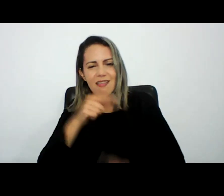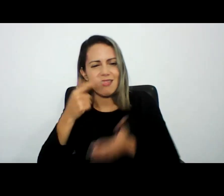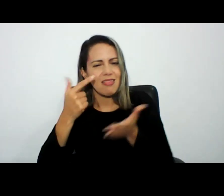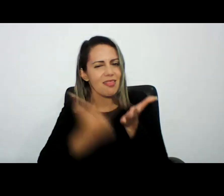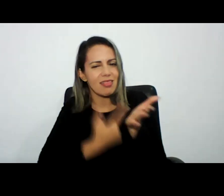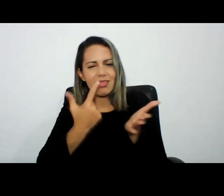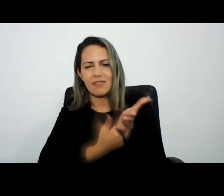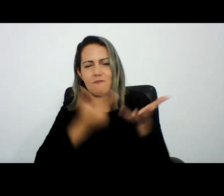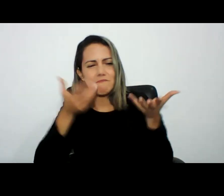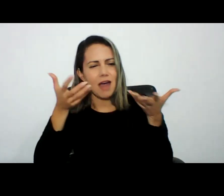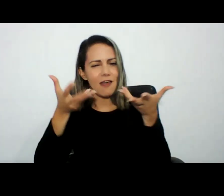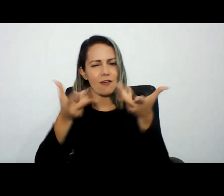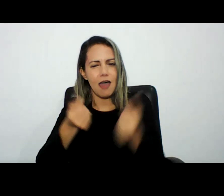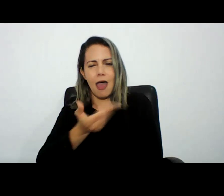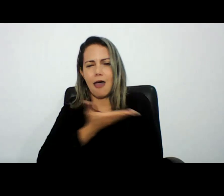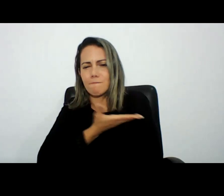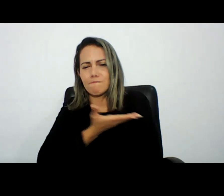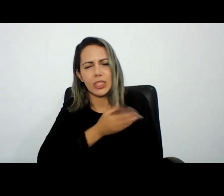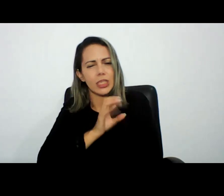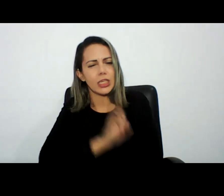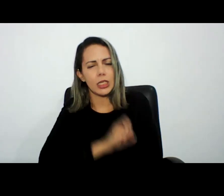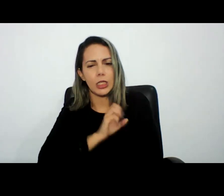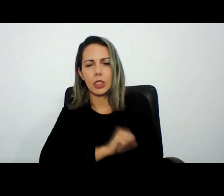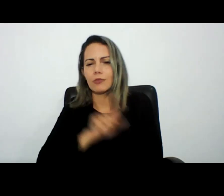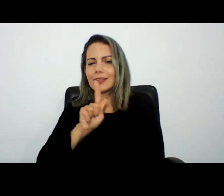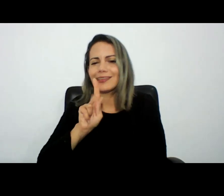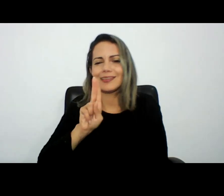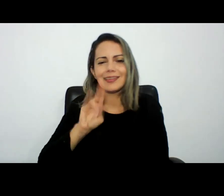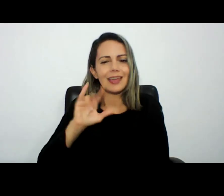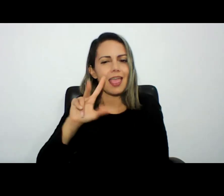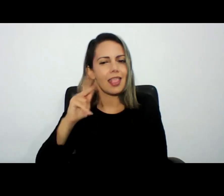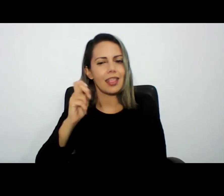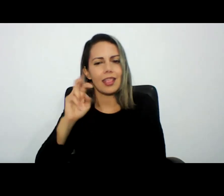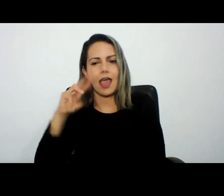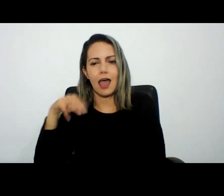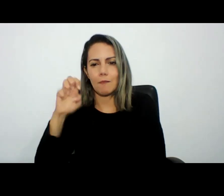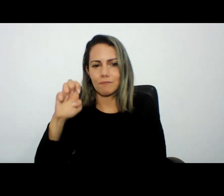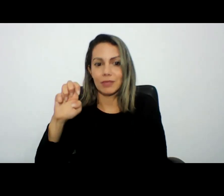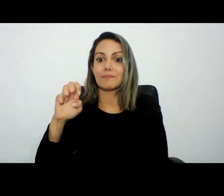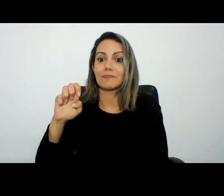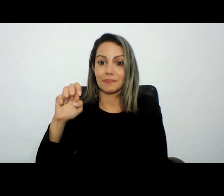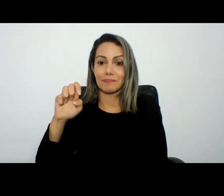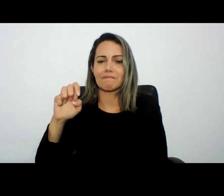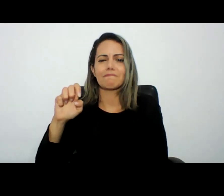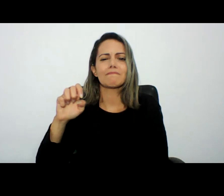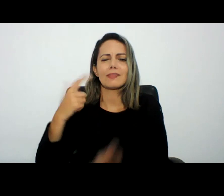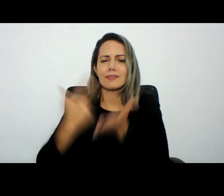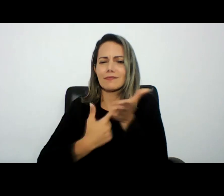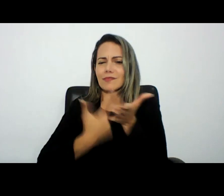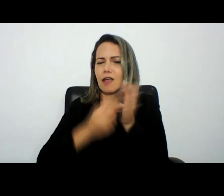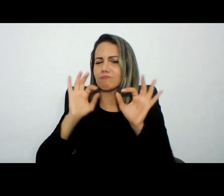querido amigo Guilherme Cazelli essa obra fantástica e me permita aqui senhoras e senhores fazer uma visão de